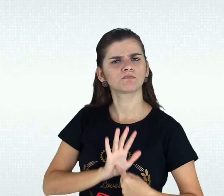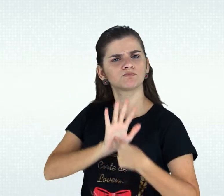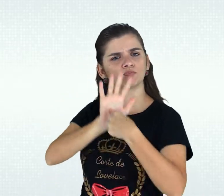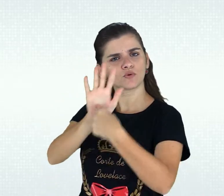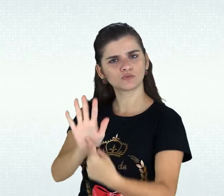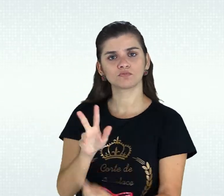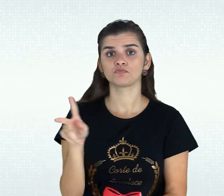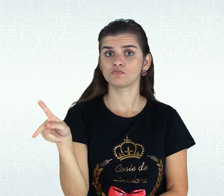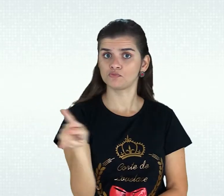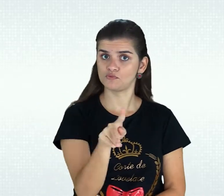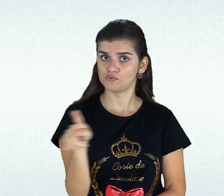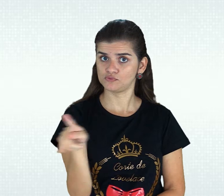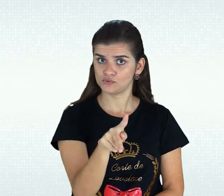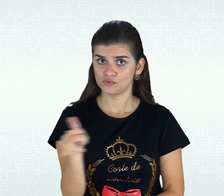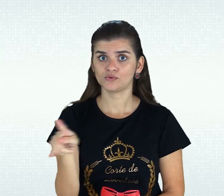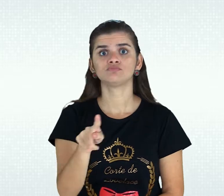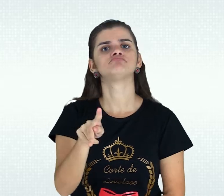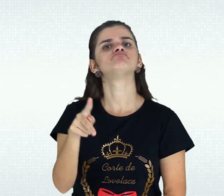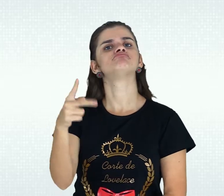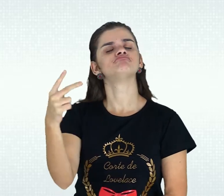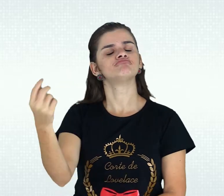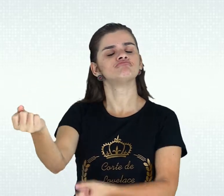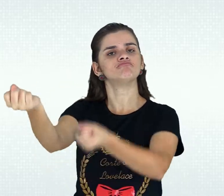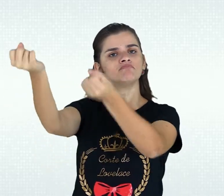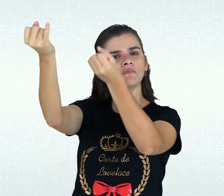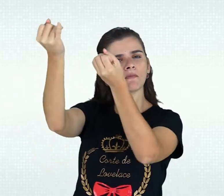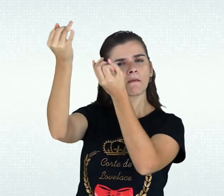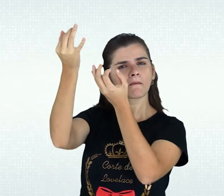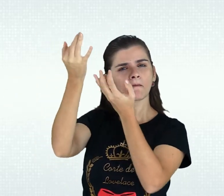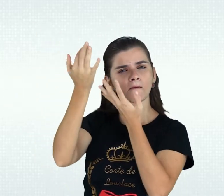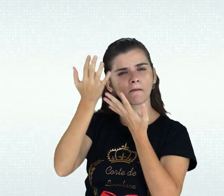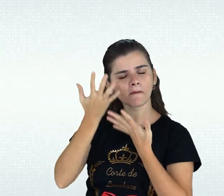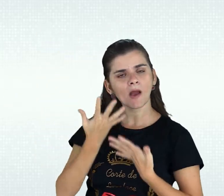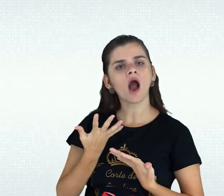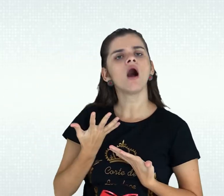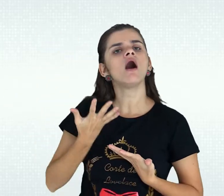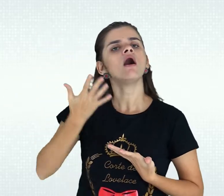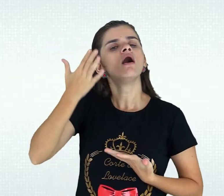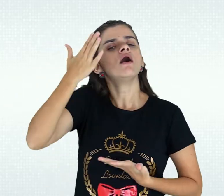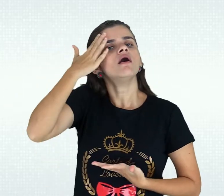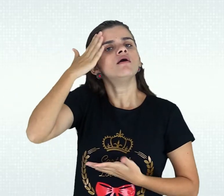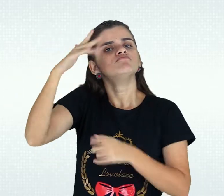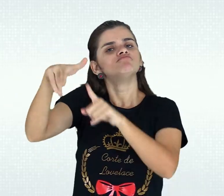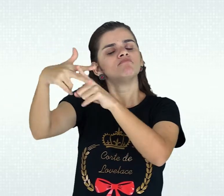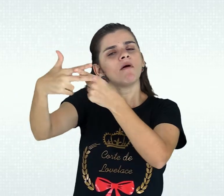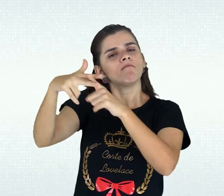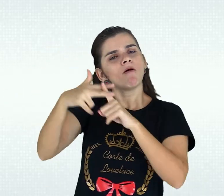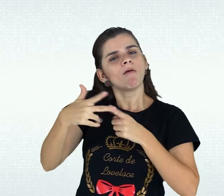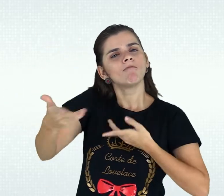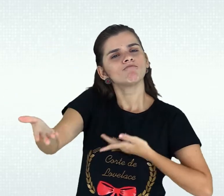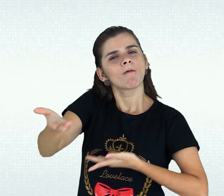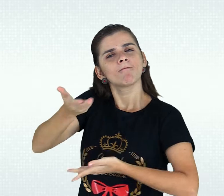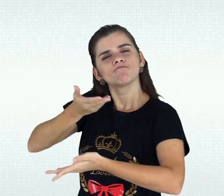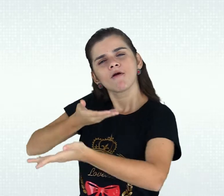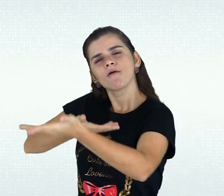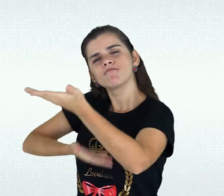recebíamos as devidas correções das professoras, que nos indicavam onde haviam erros ou acertos em nossas